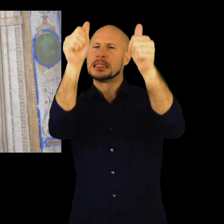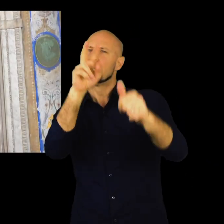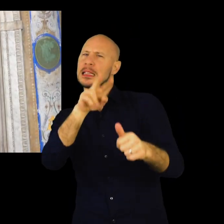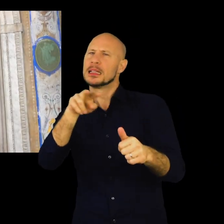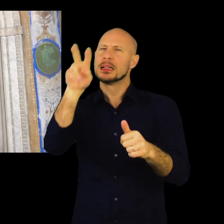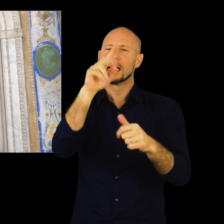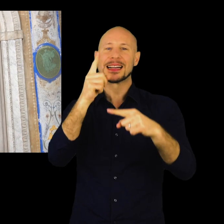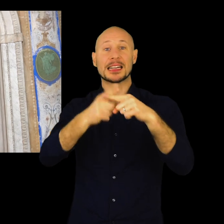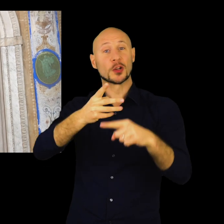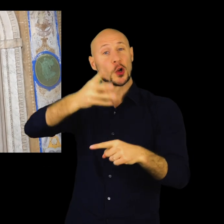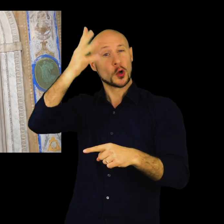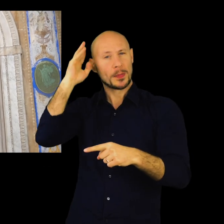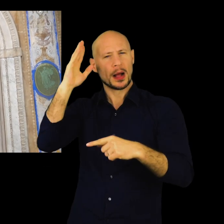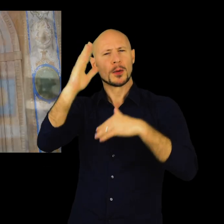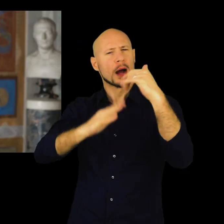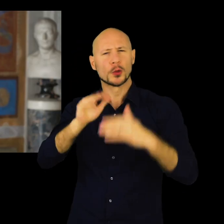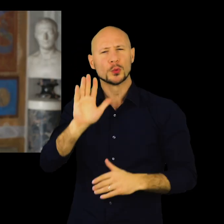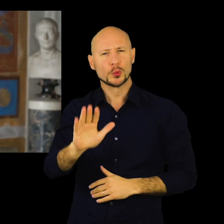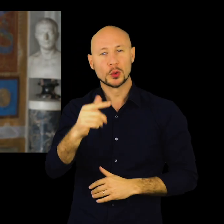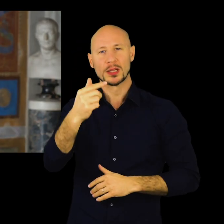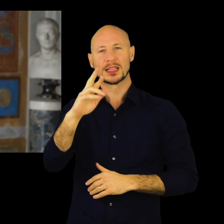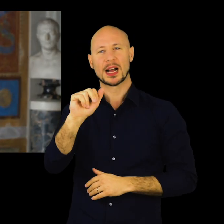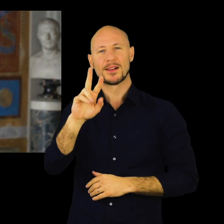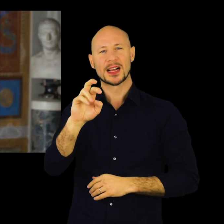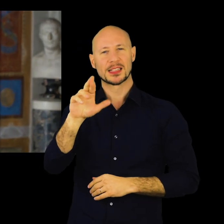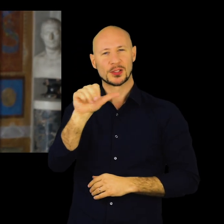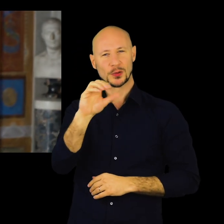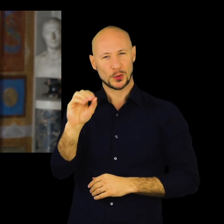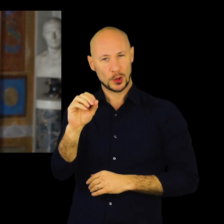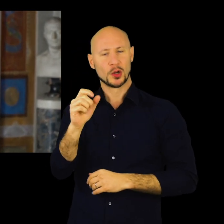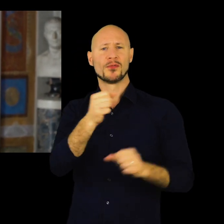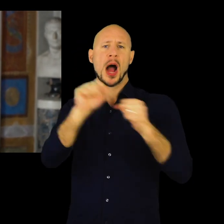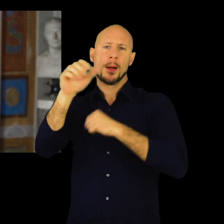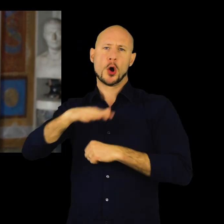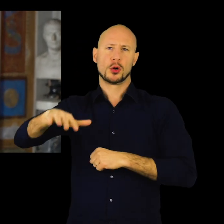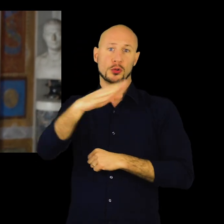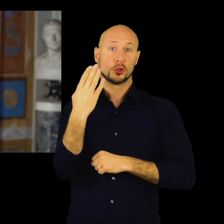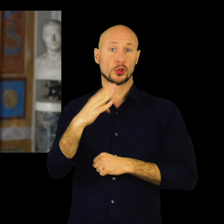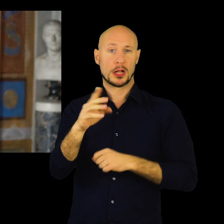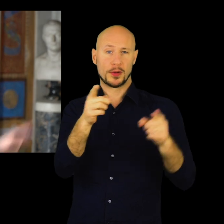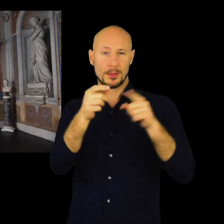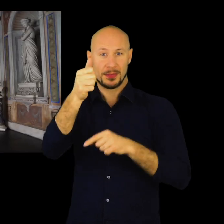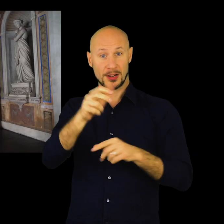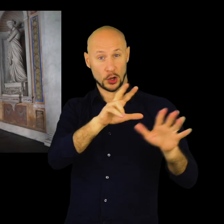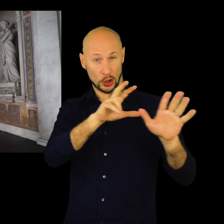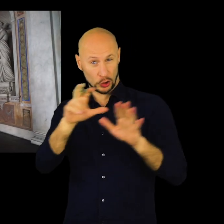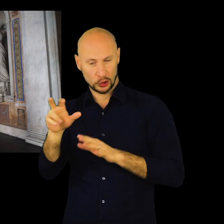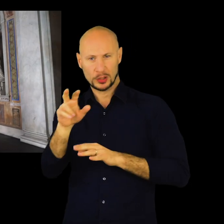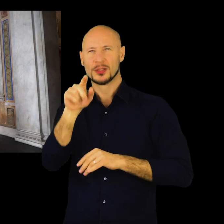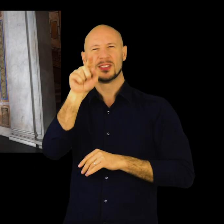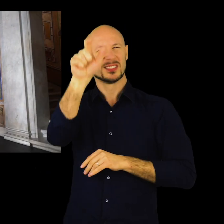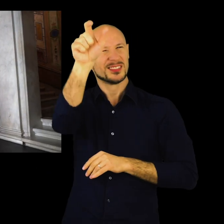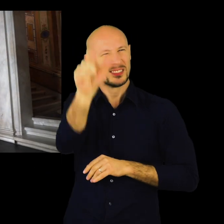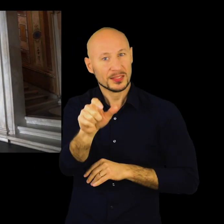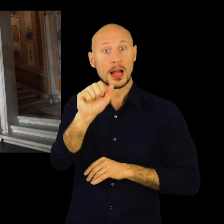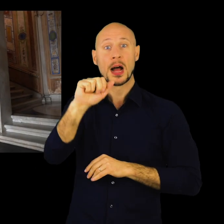direttamente dai pallavicino. Niccolò Traverso è uno dei grandi protagonisti dell'Ottocento genovese. E qua rappresenta,